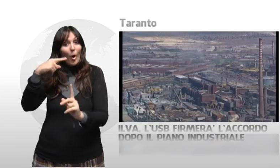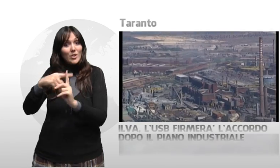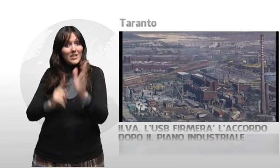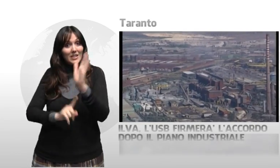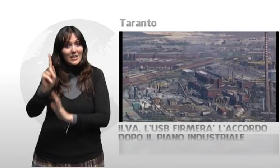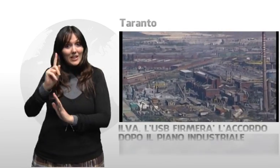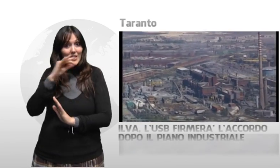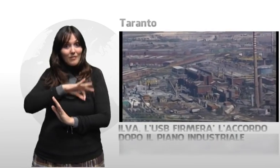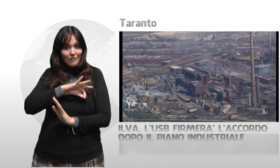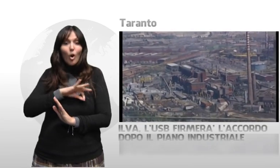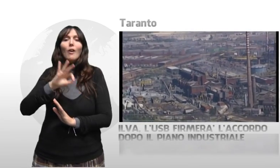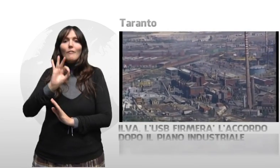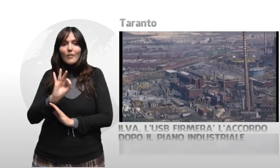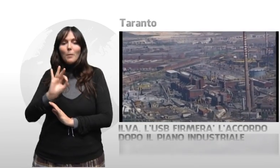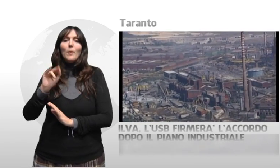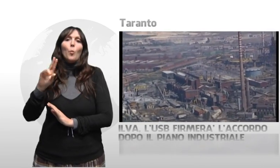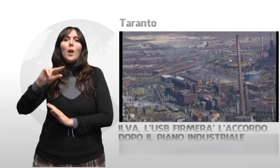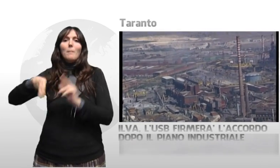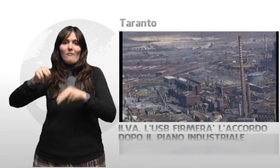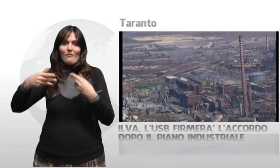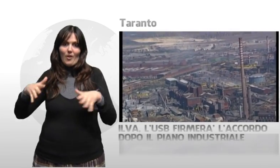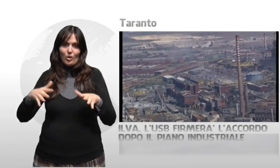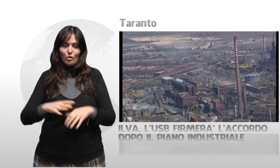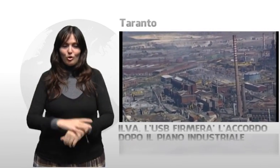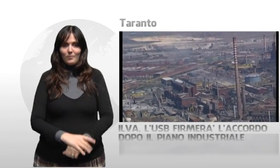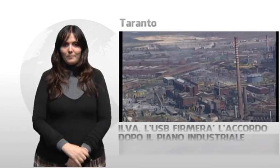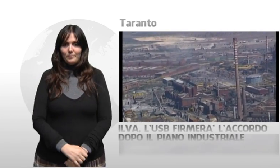redditività è stato siglato da FIM e WILM.